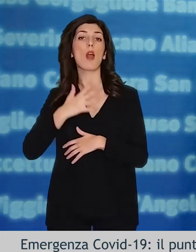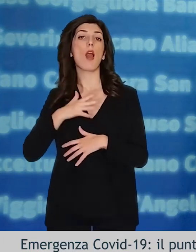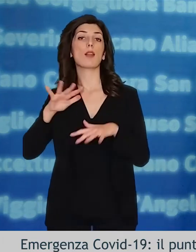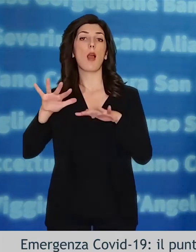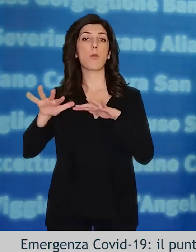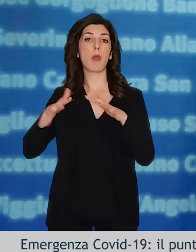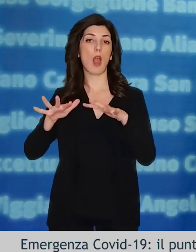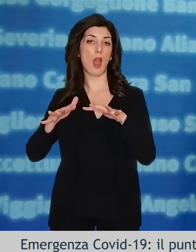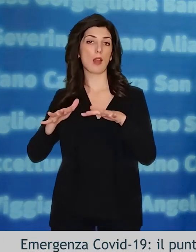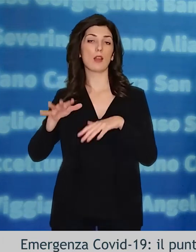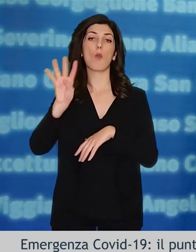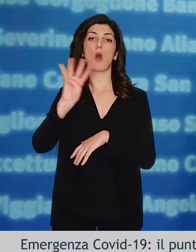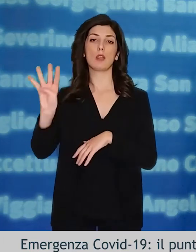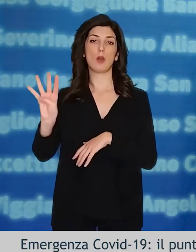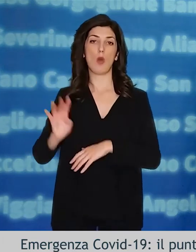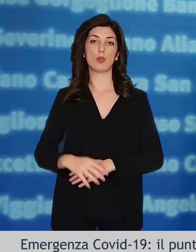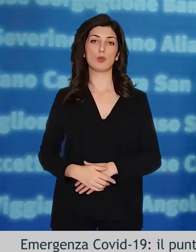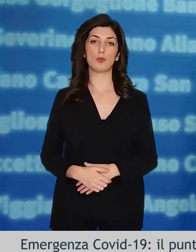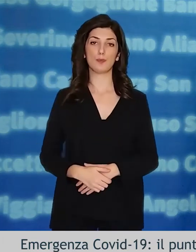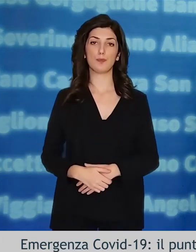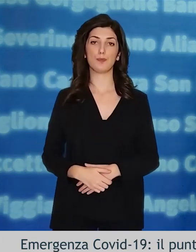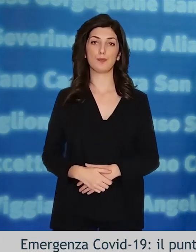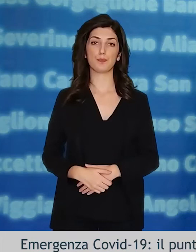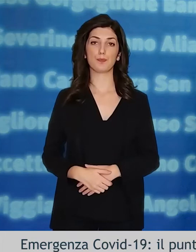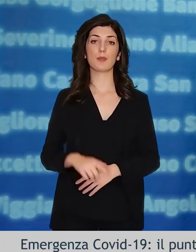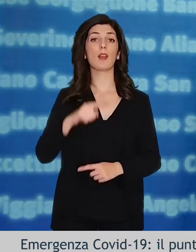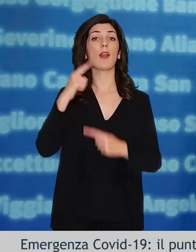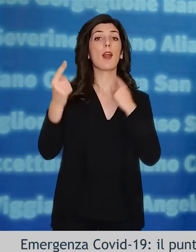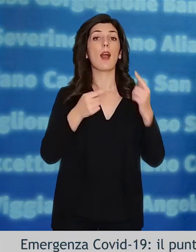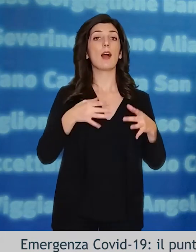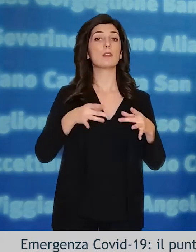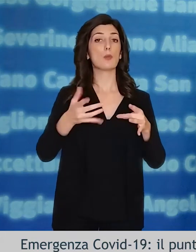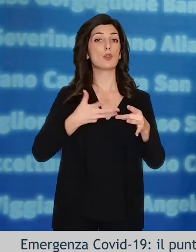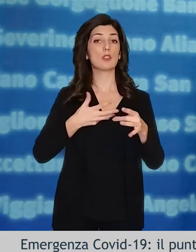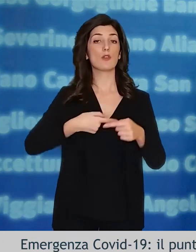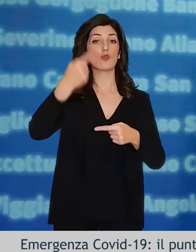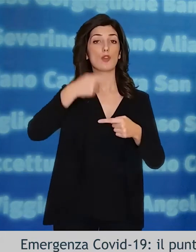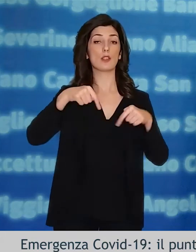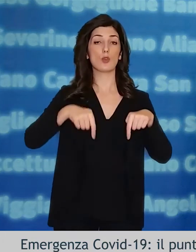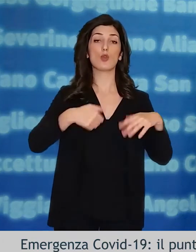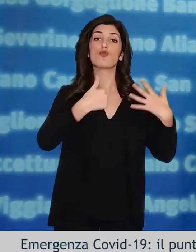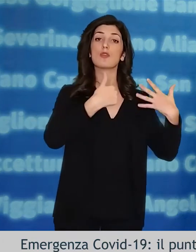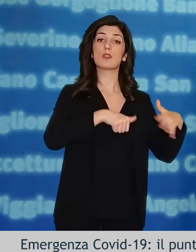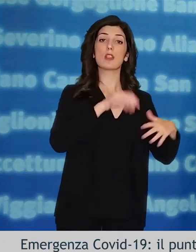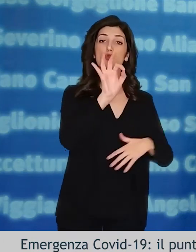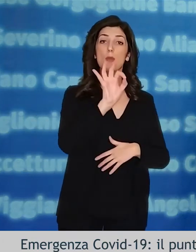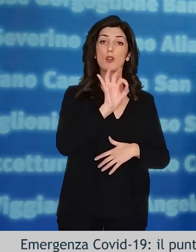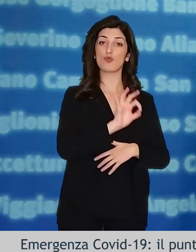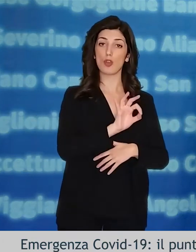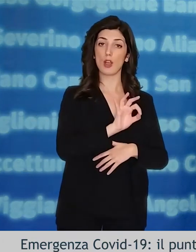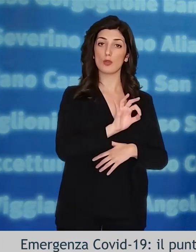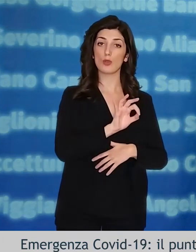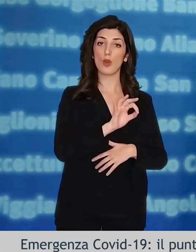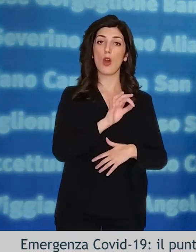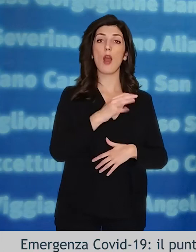rispetto a quella di sesso maschile che si attesta intorno ai 44 anni. Tra i casi positivi odierni, il 16%